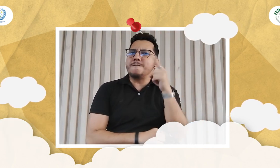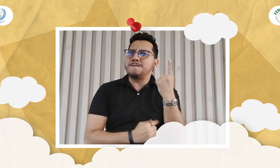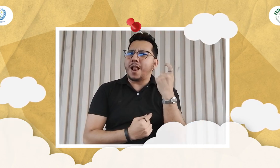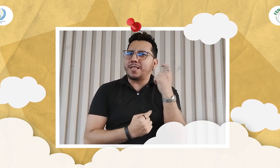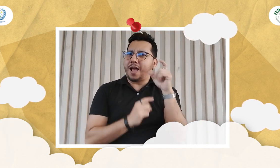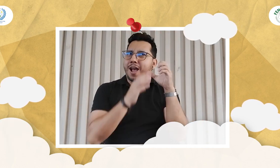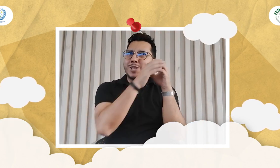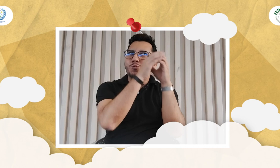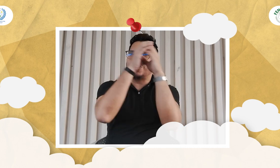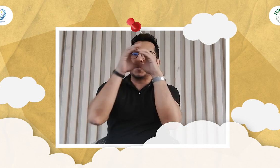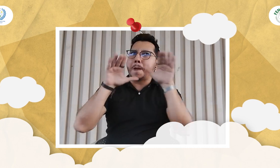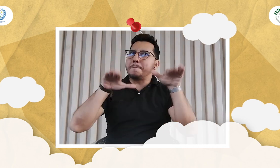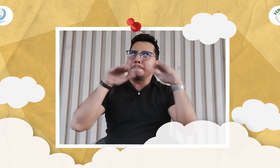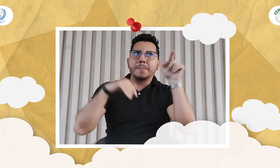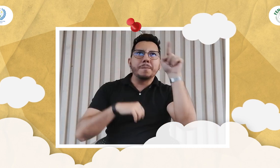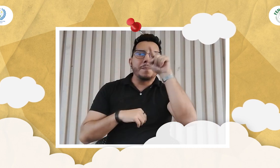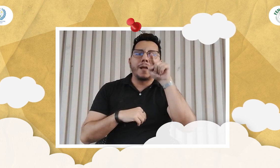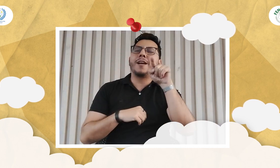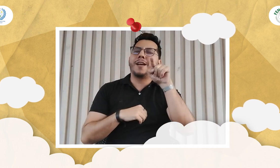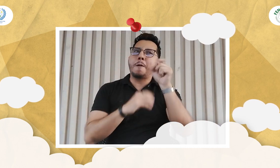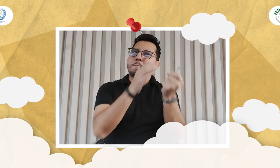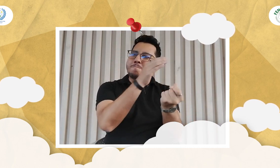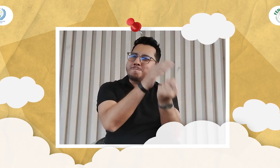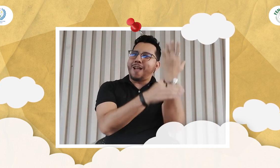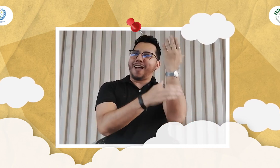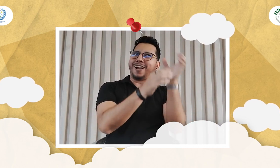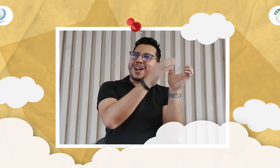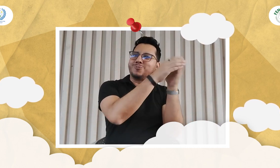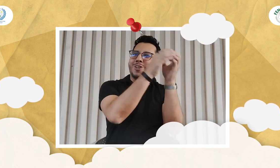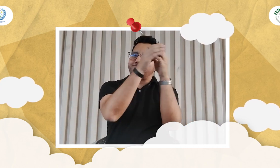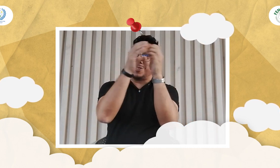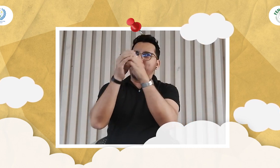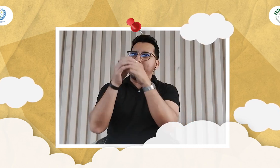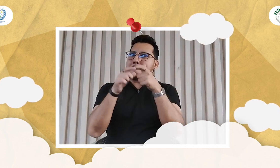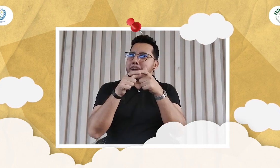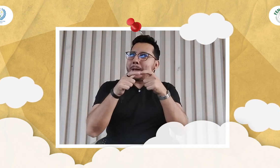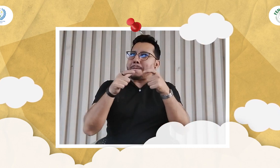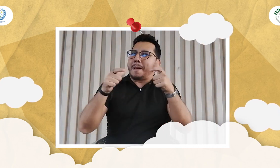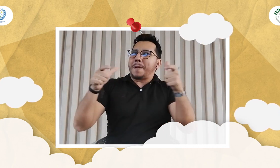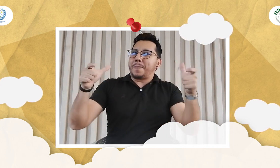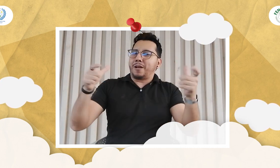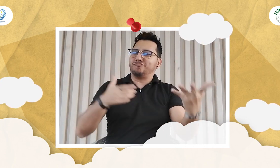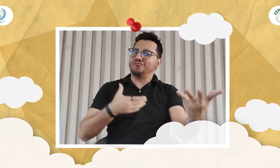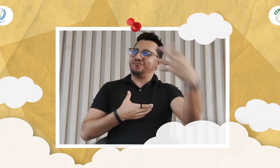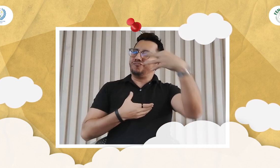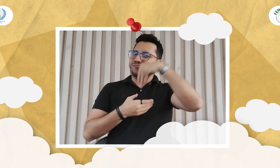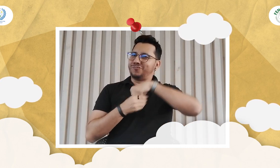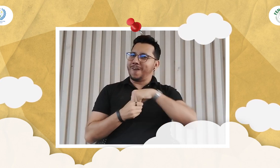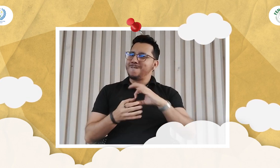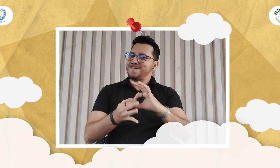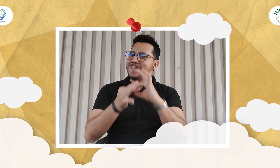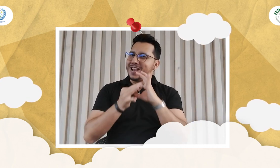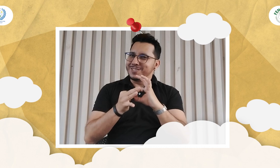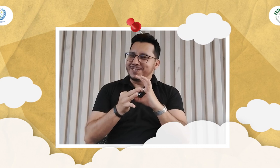y pertenecer a las asociaciones, lo haga y así sigamos creciendo como asociaciones afiliadas a FENASCOL.